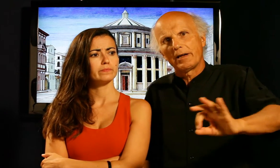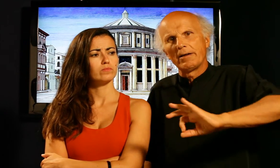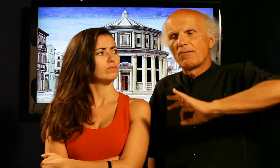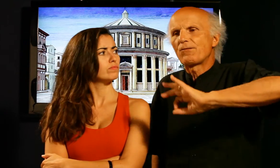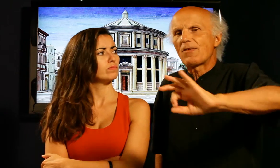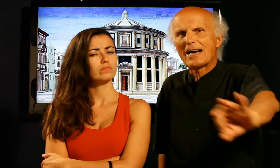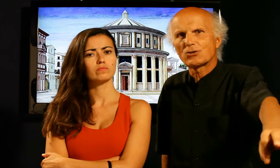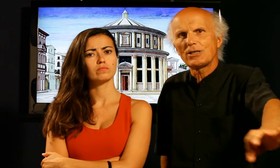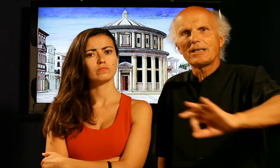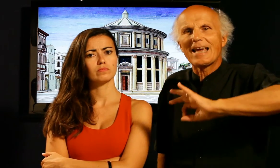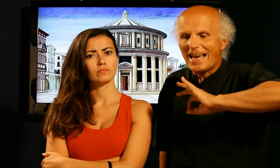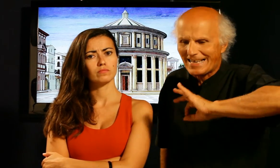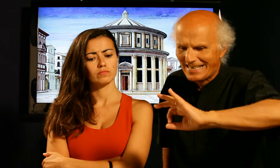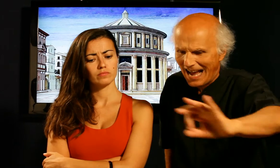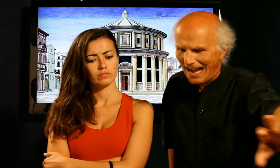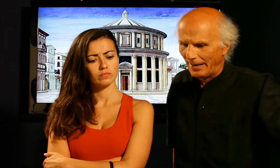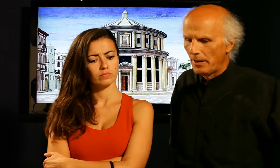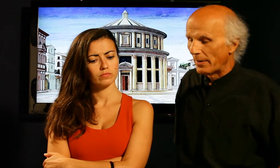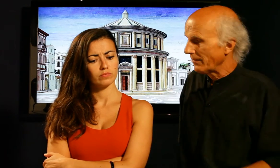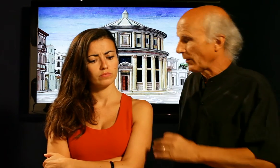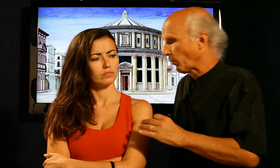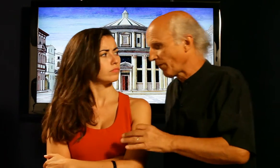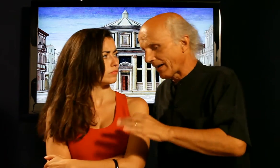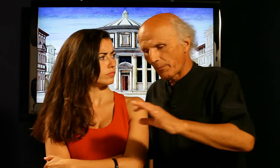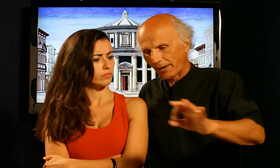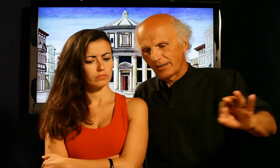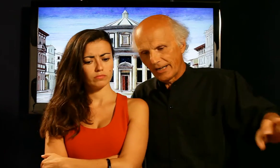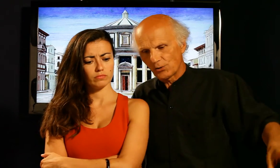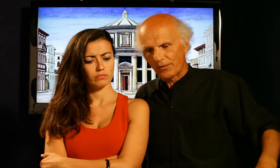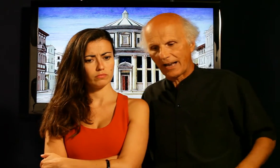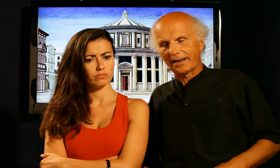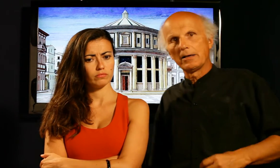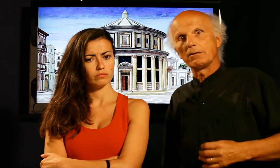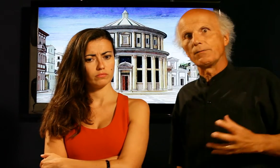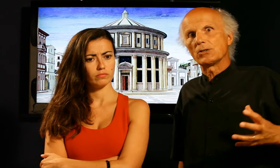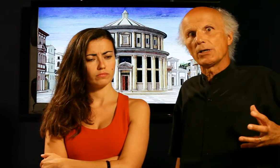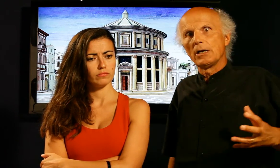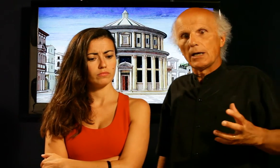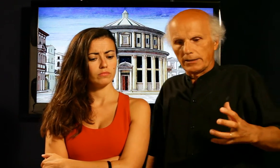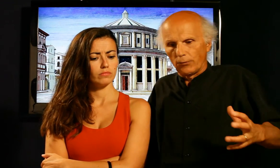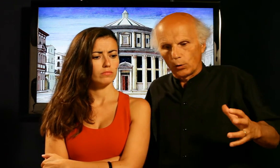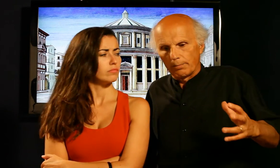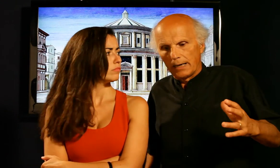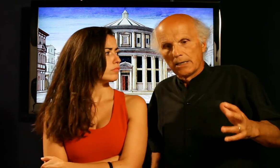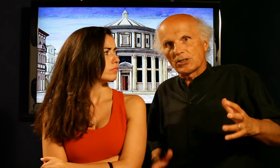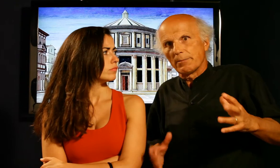facili e chiare per dire come fare per legiferare invece la deforma ce ne